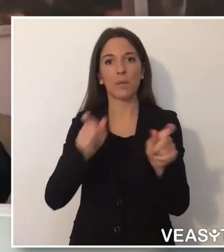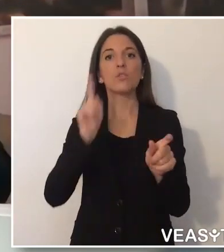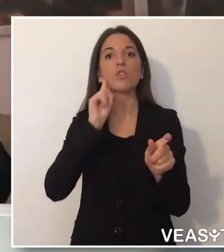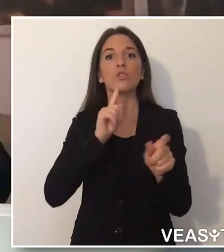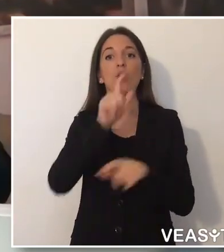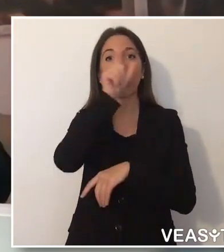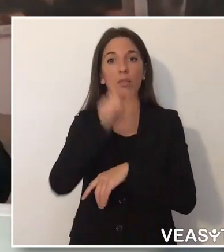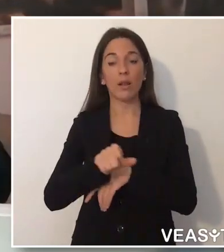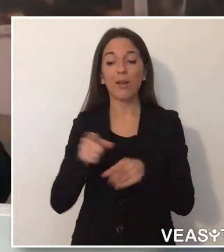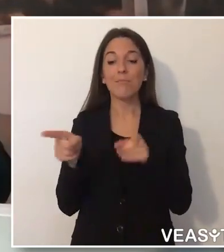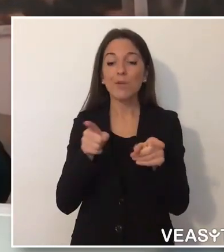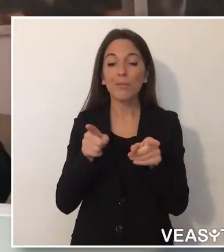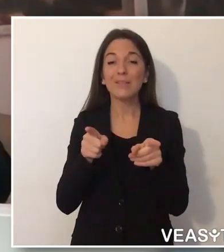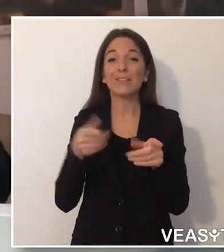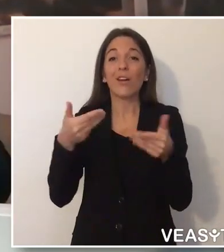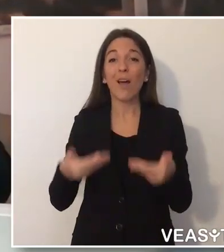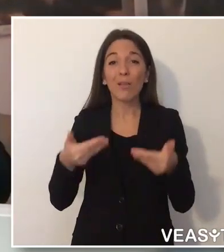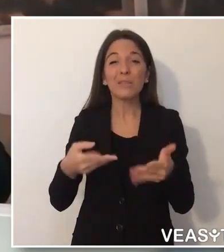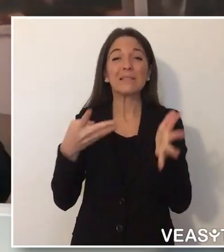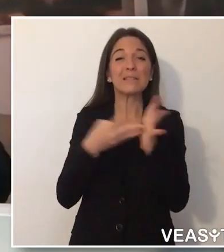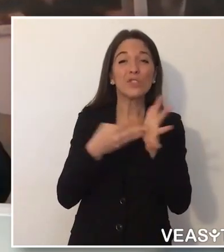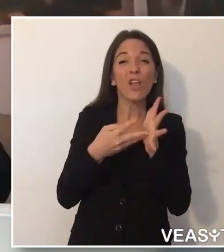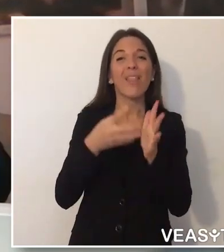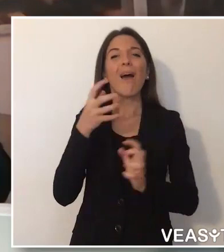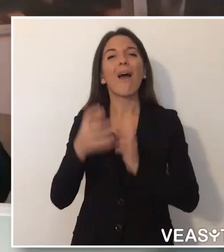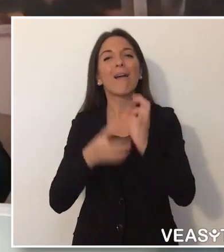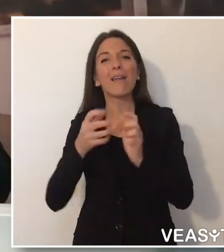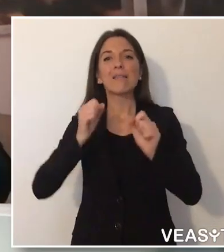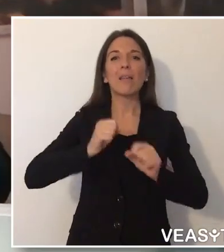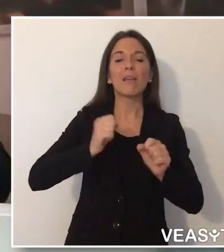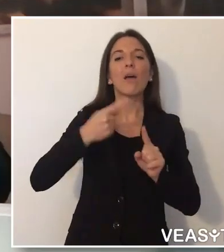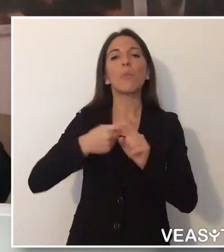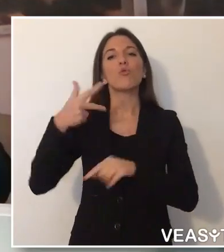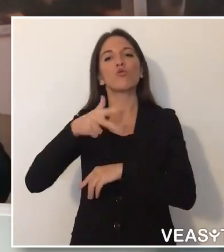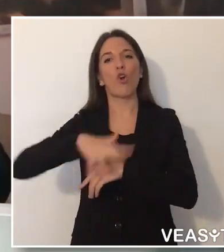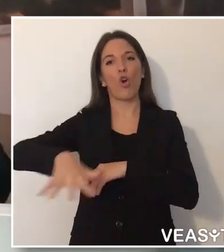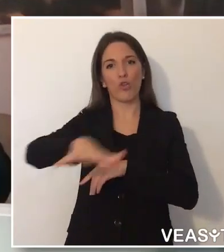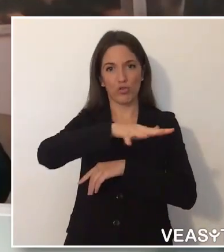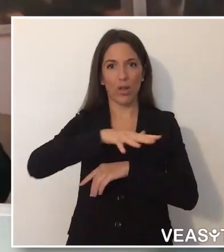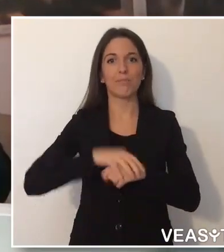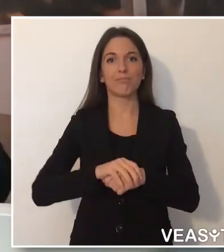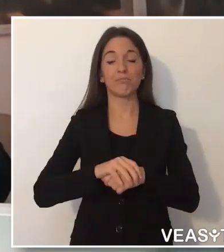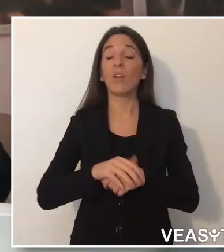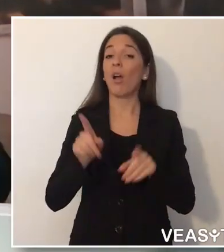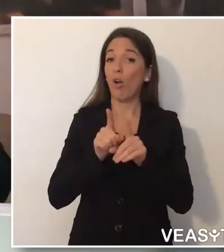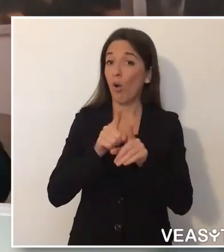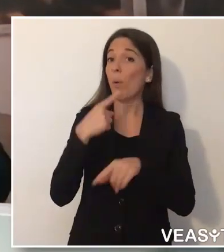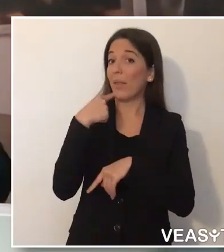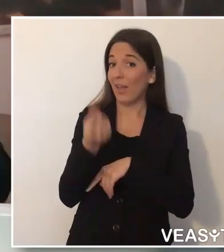criticità e difficoltà oggettivamente riscontrate dai cittadini sordi italiani in questo momento di